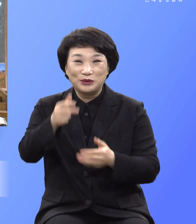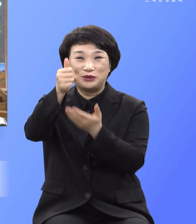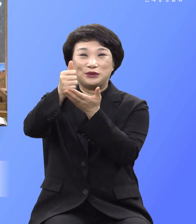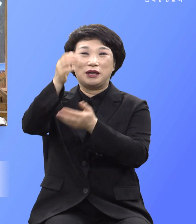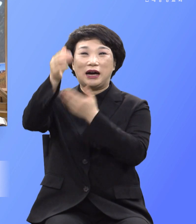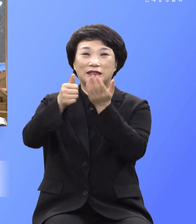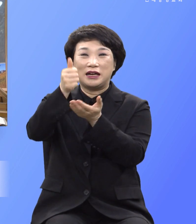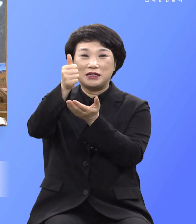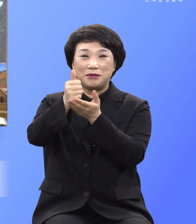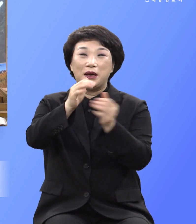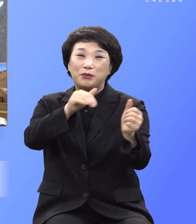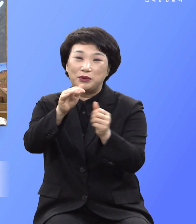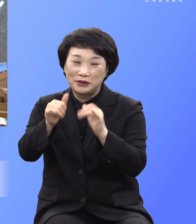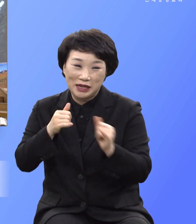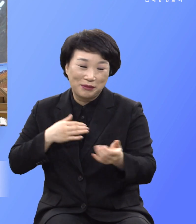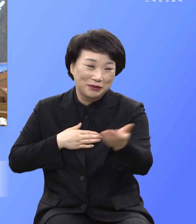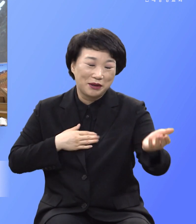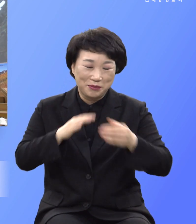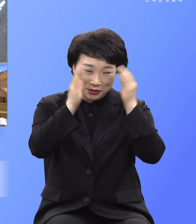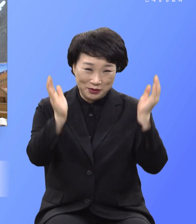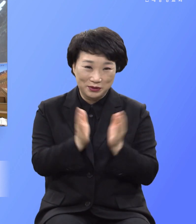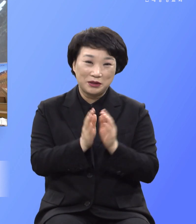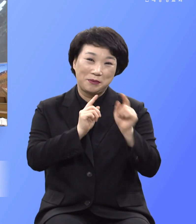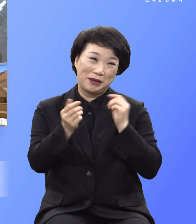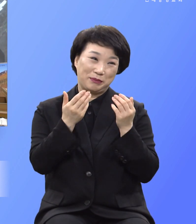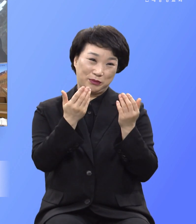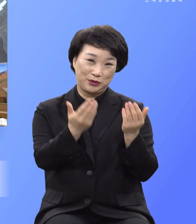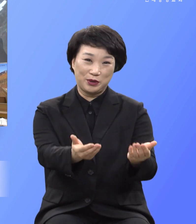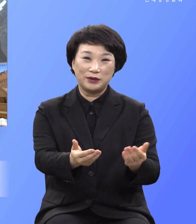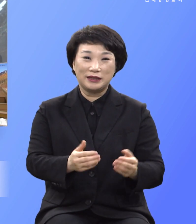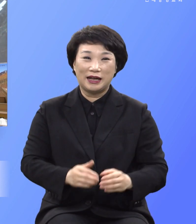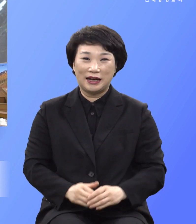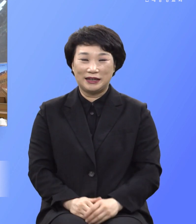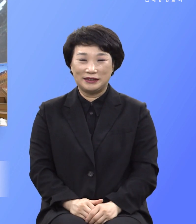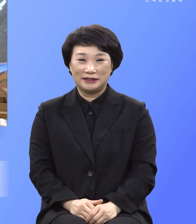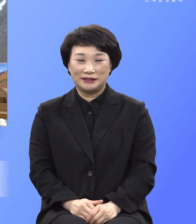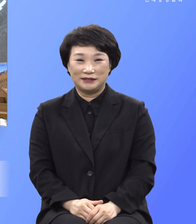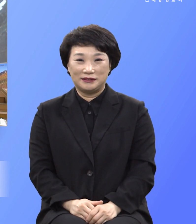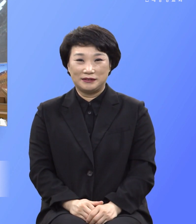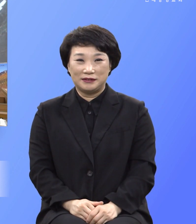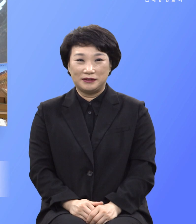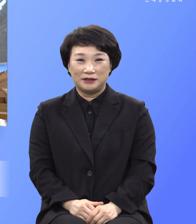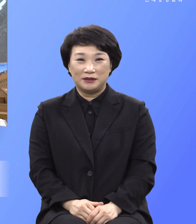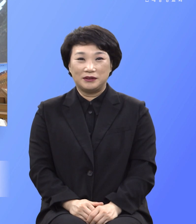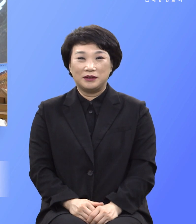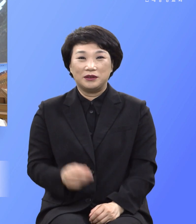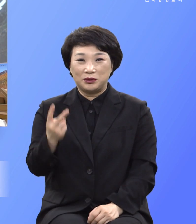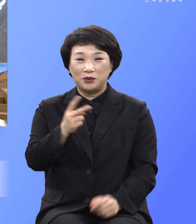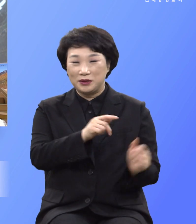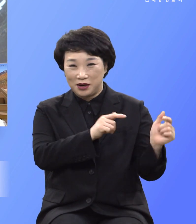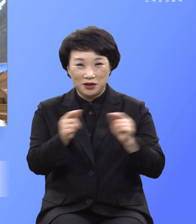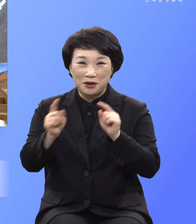우리 하나님이 얼마든지 부르시는 자들에게 하신 것이라 하고 또 여러 말로